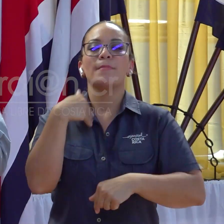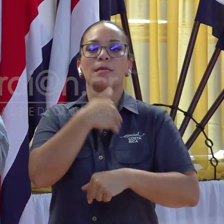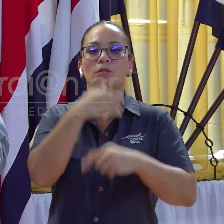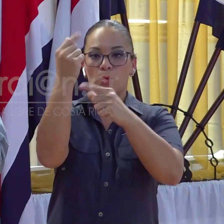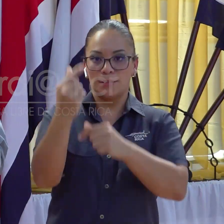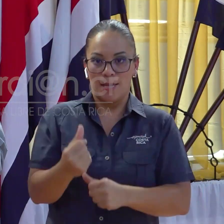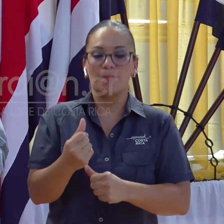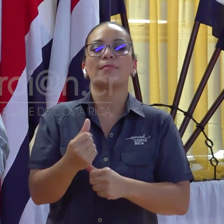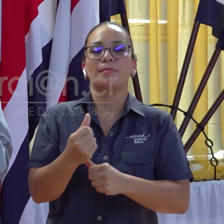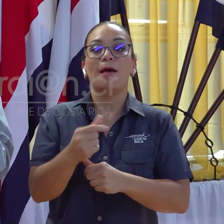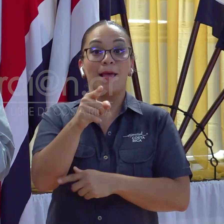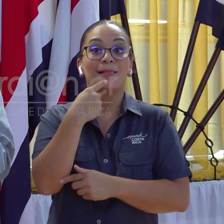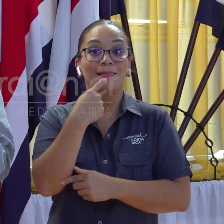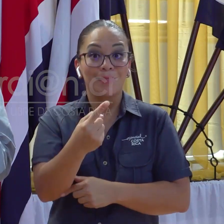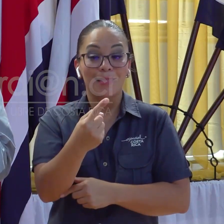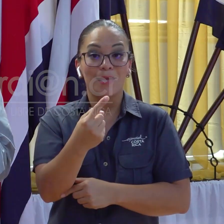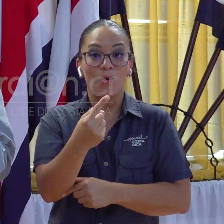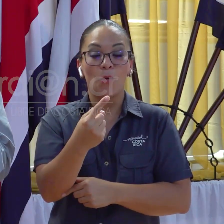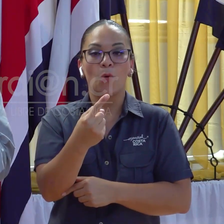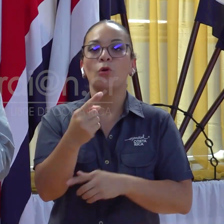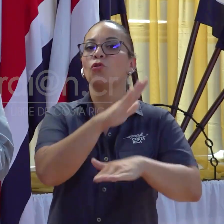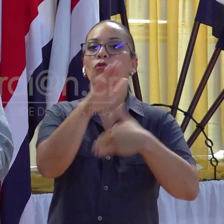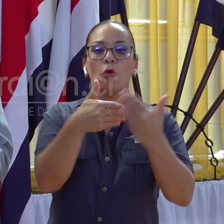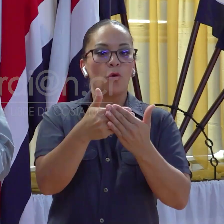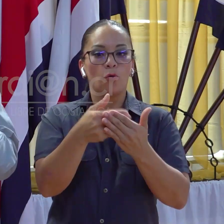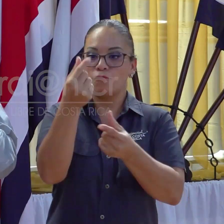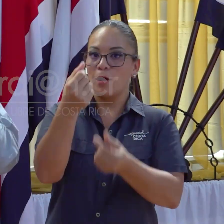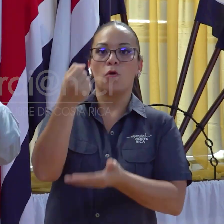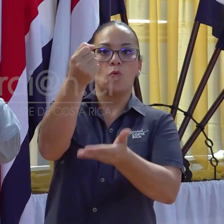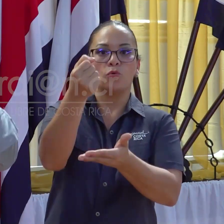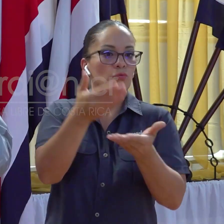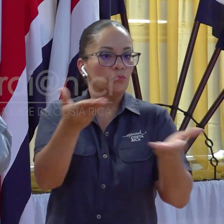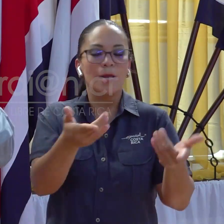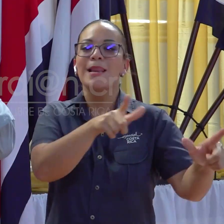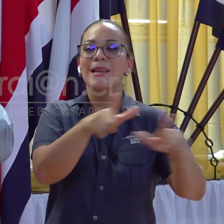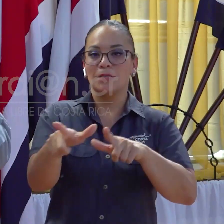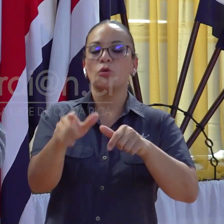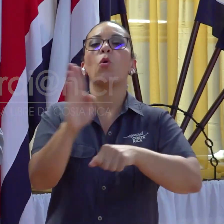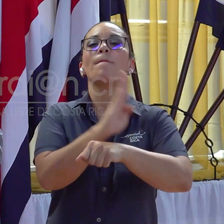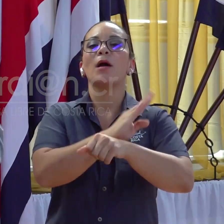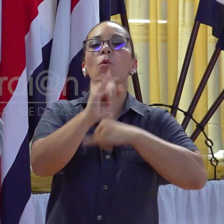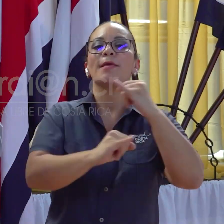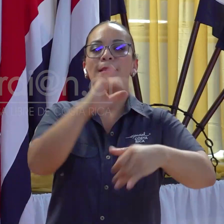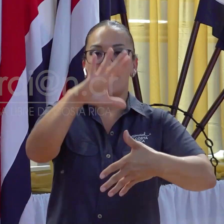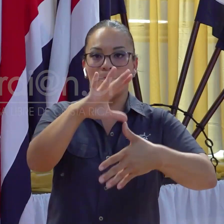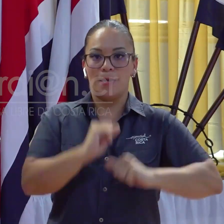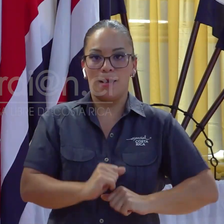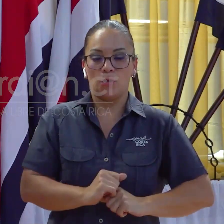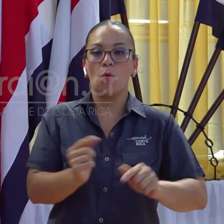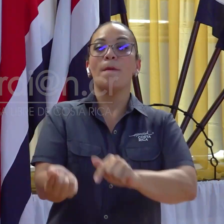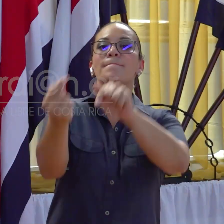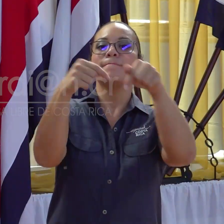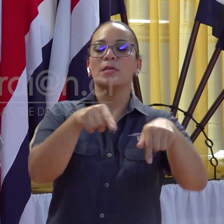de Hacienda que dijo, están todos los recursos ya listos con el Banco Interamericano. Vino